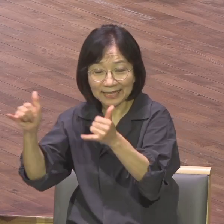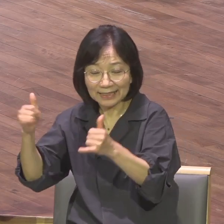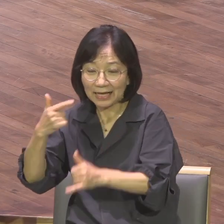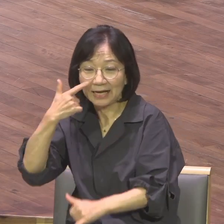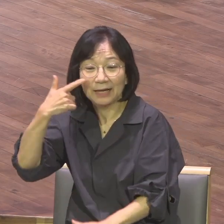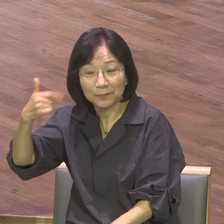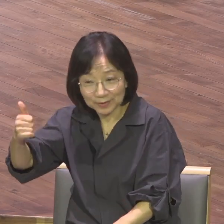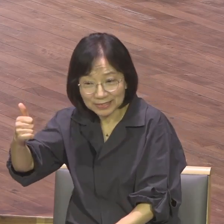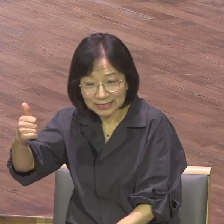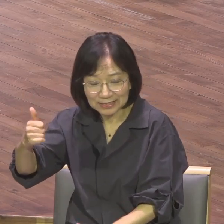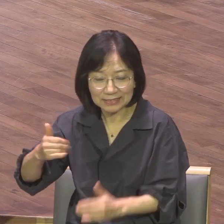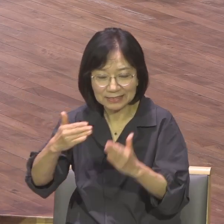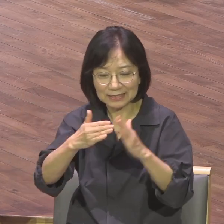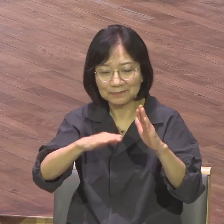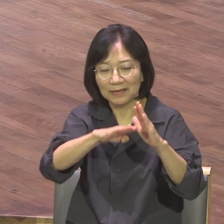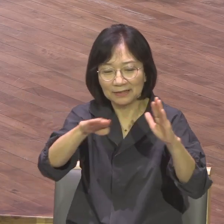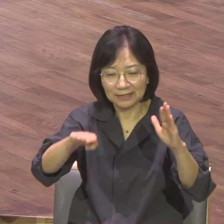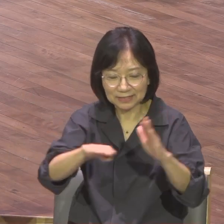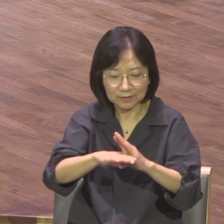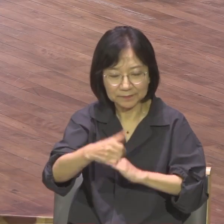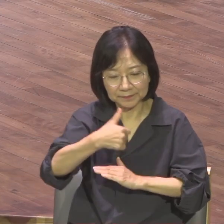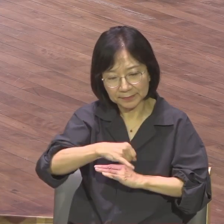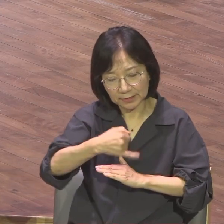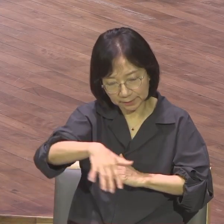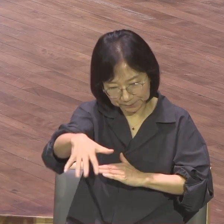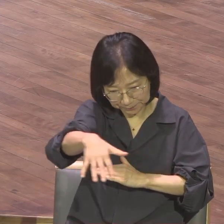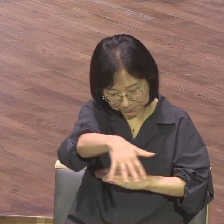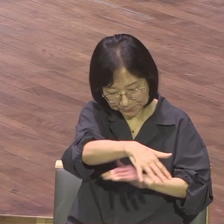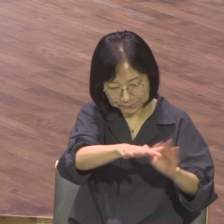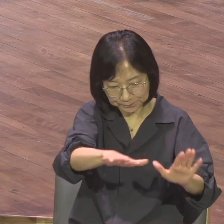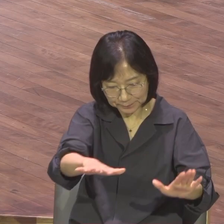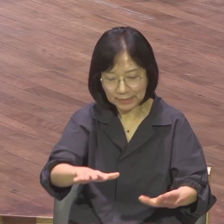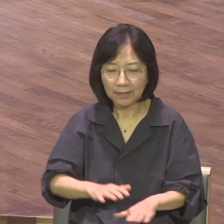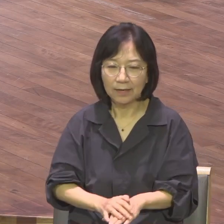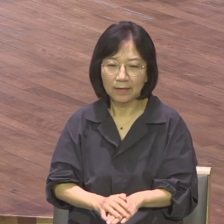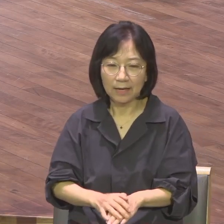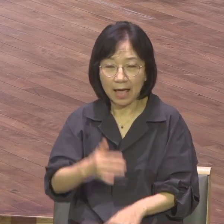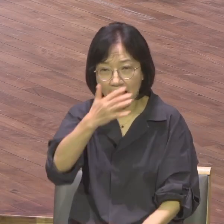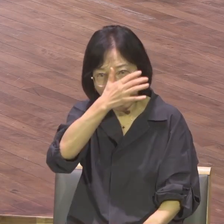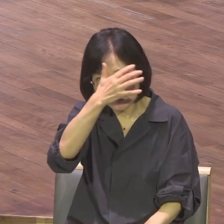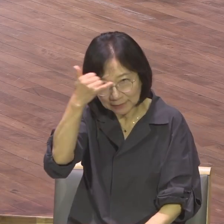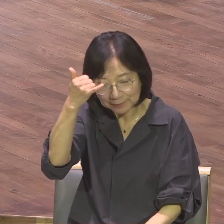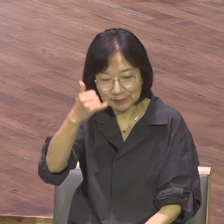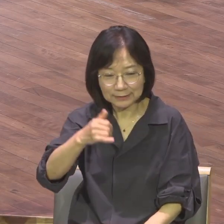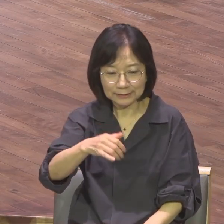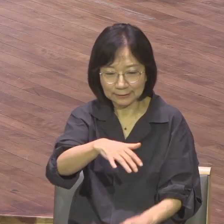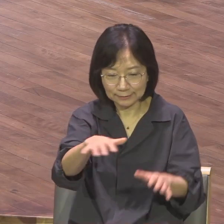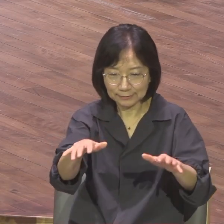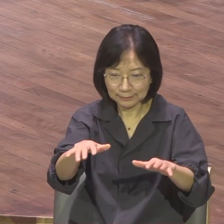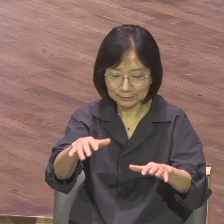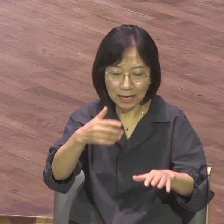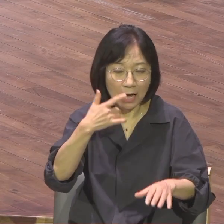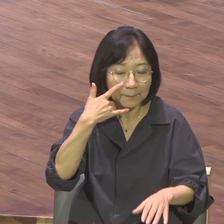전수합니다 조부모와 부모와 자녀들이 다 함께 모여서 모세 오경인 토라를 공부합니다